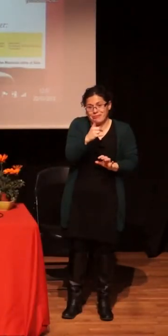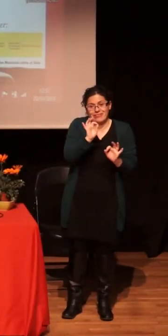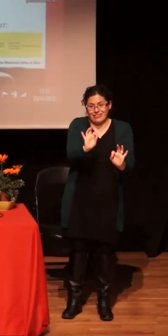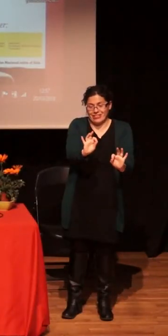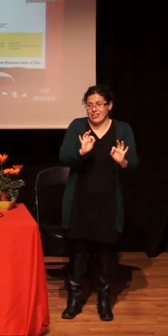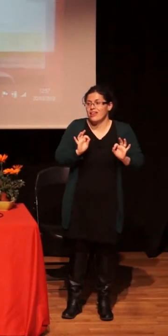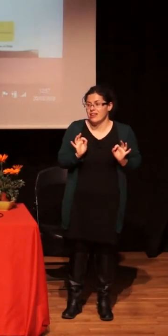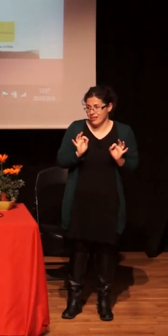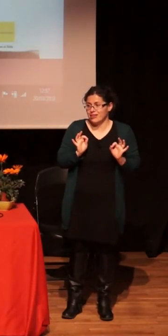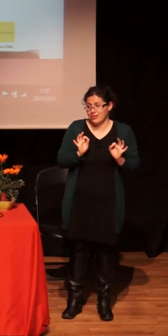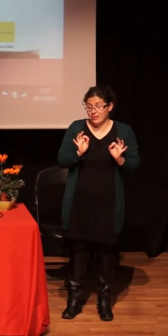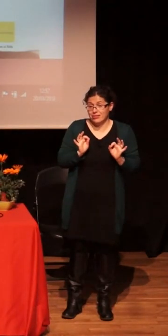Sí,